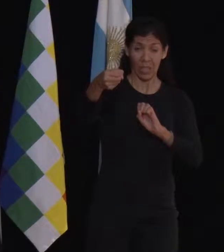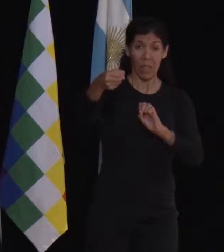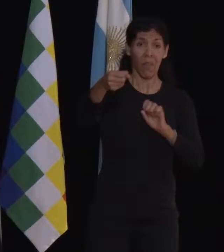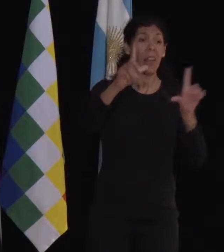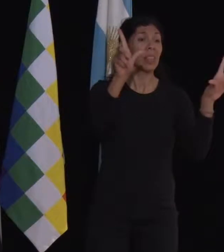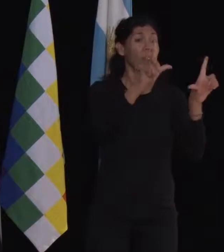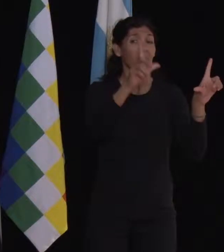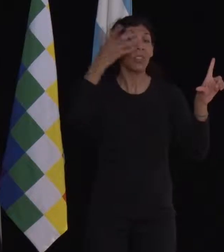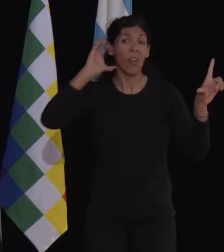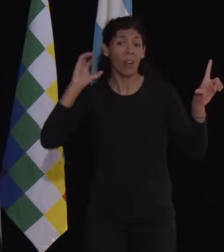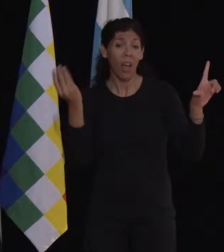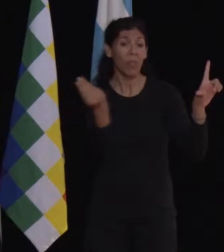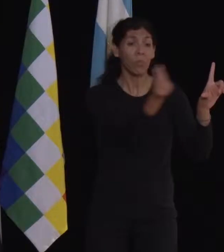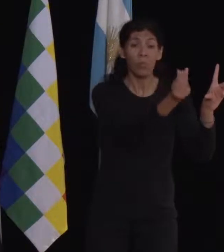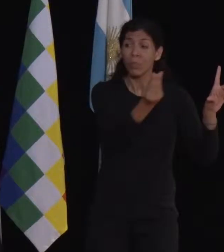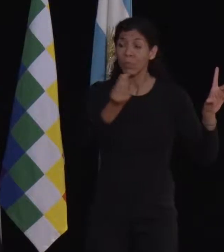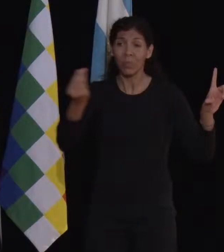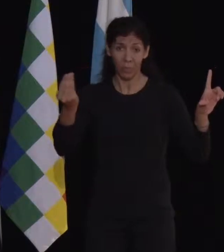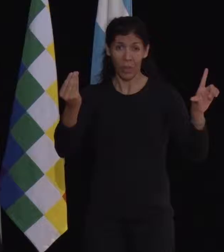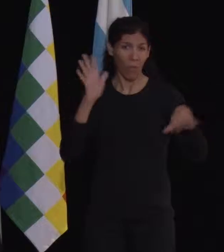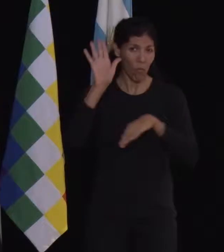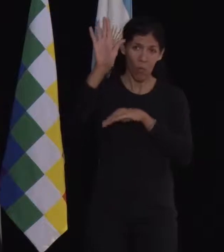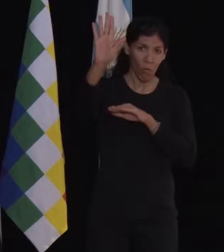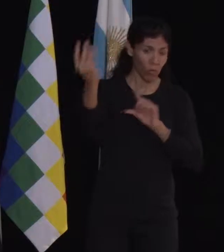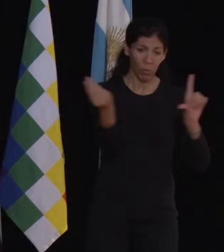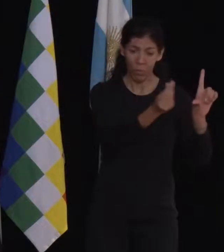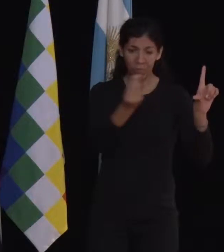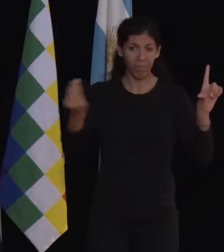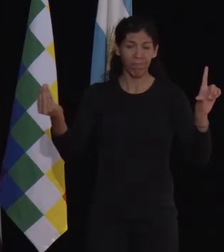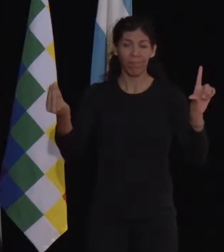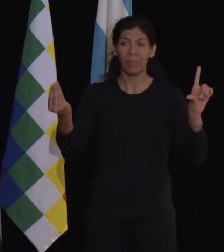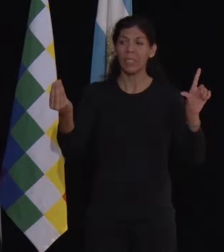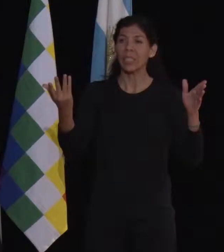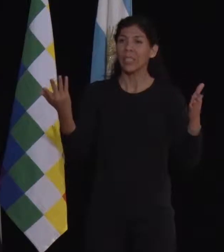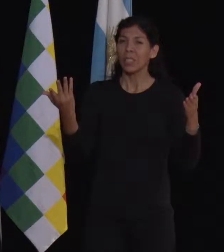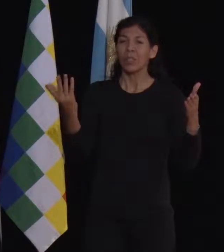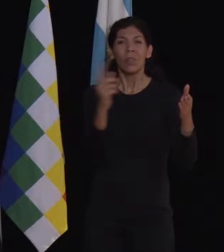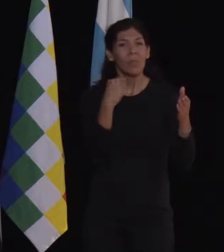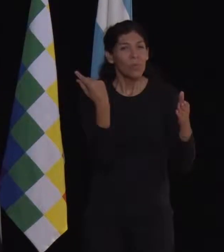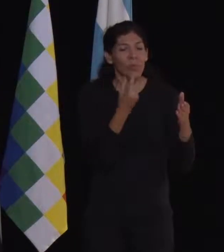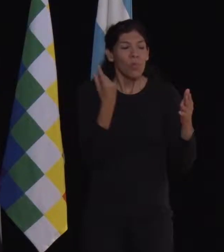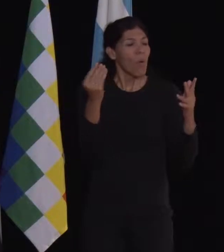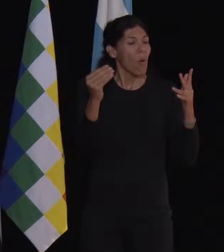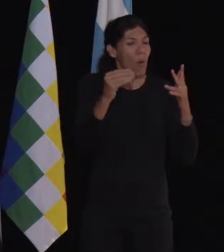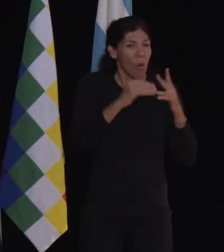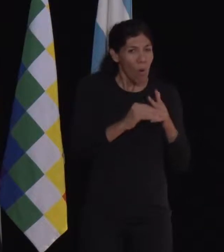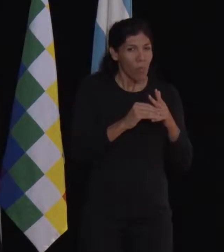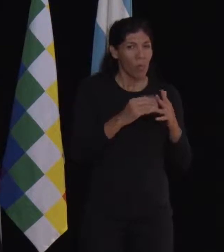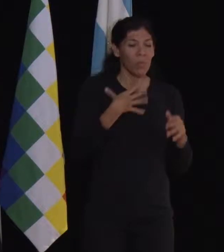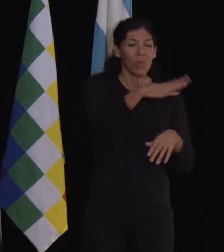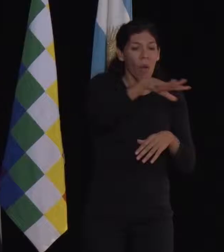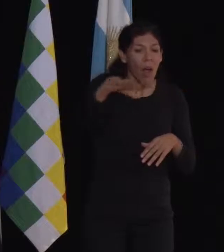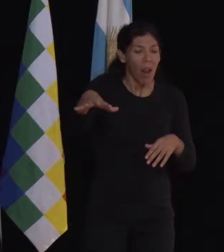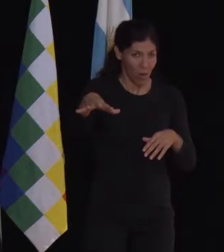de comunicación que vienen de acá al futuro. Nosotros debemos tener el compromiso de acompañar a los alumnos